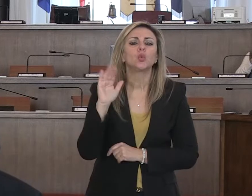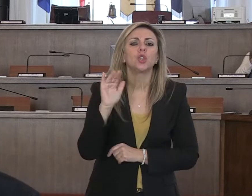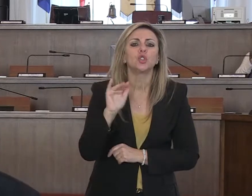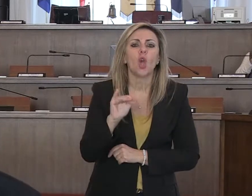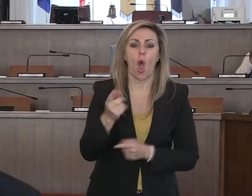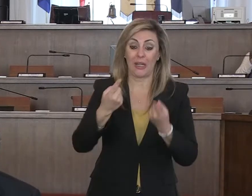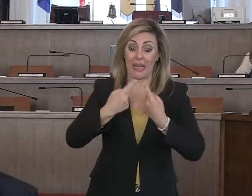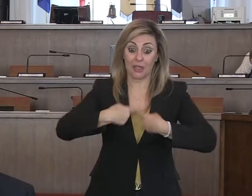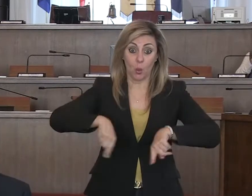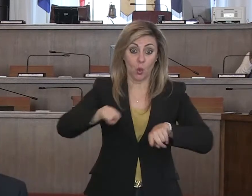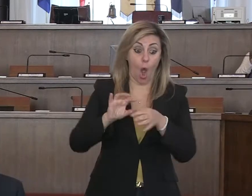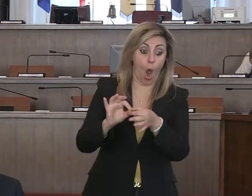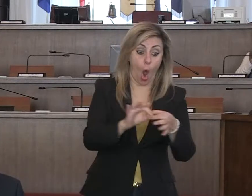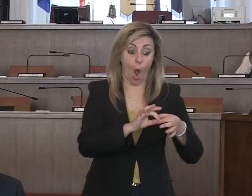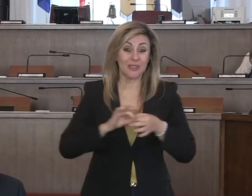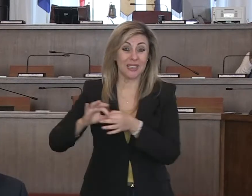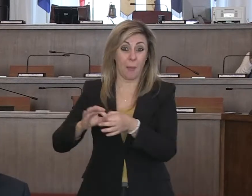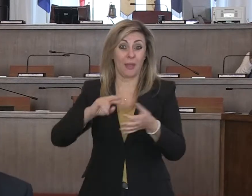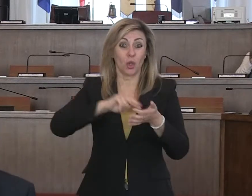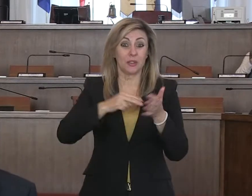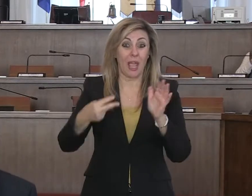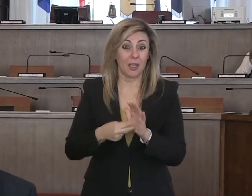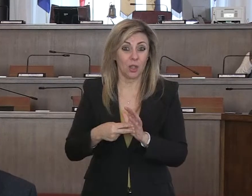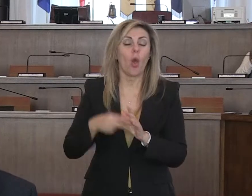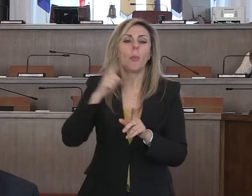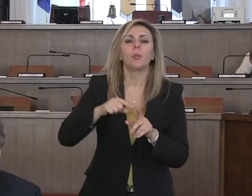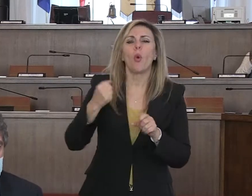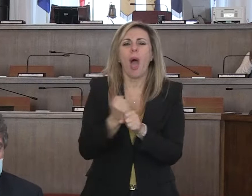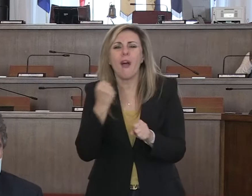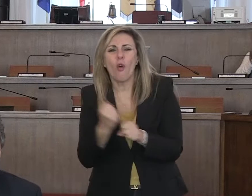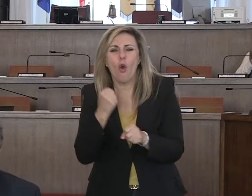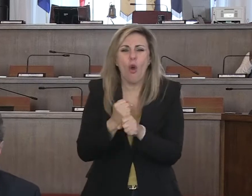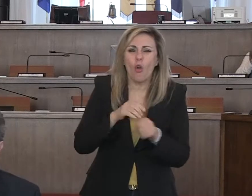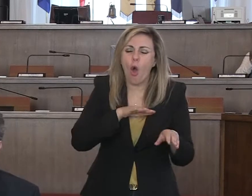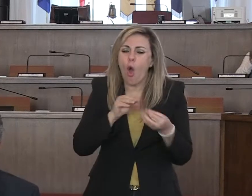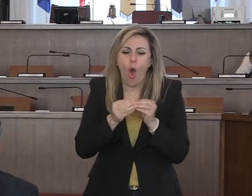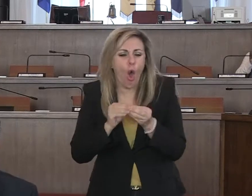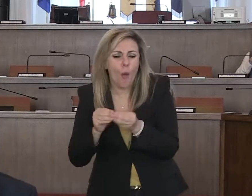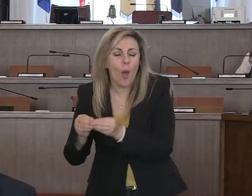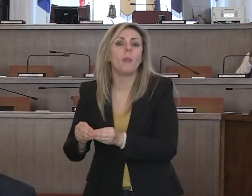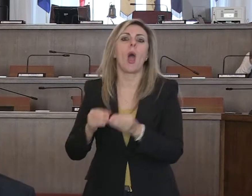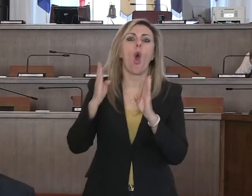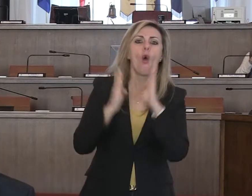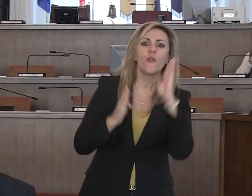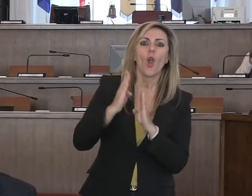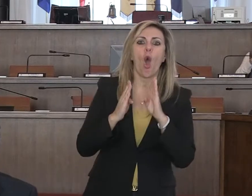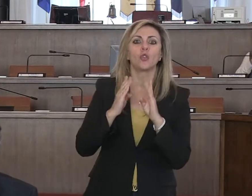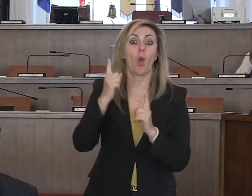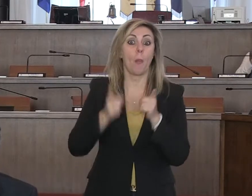riunioni di coordinamento tecnico e operative, sia in quelle di confronto politico alle quali partecipo